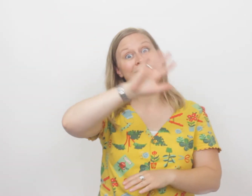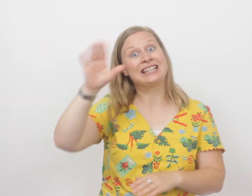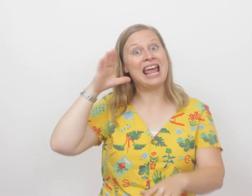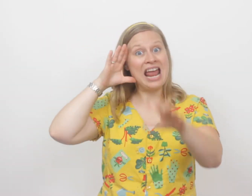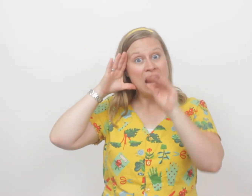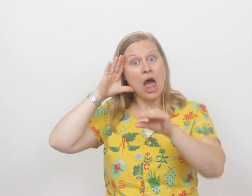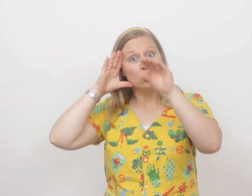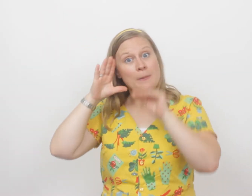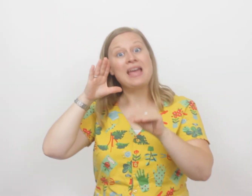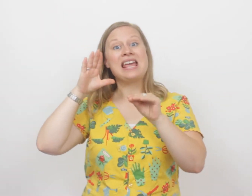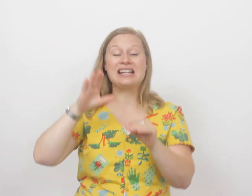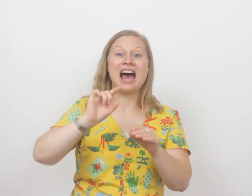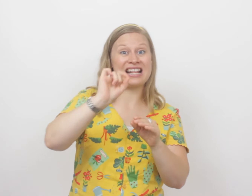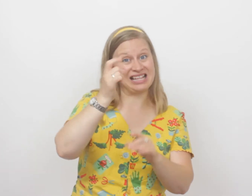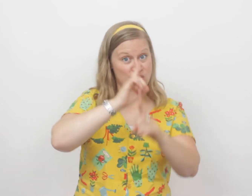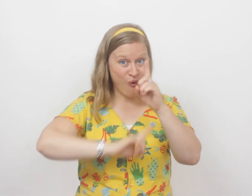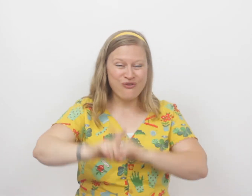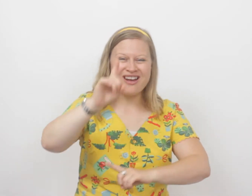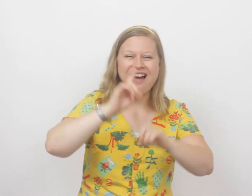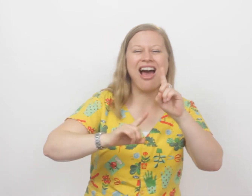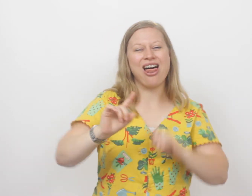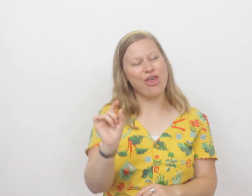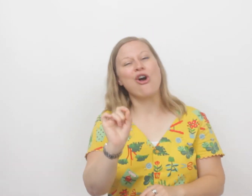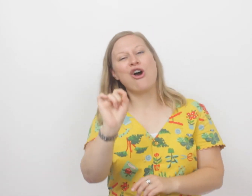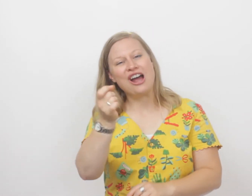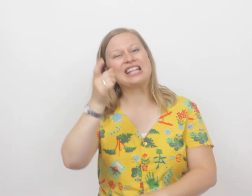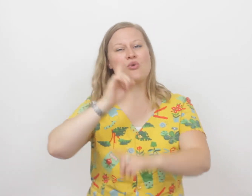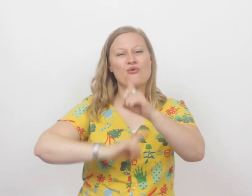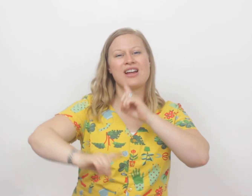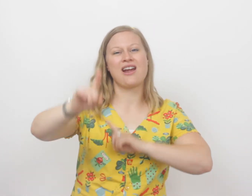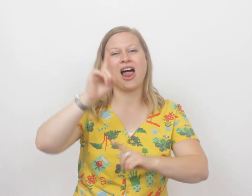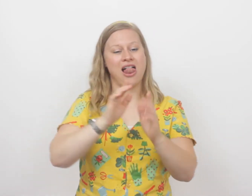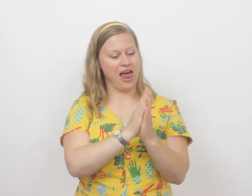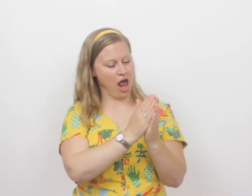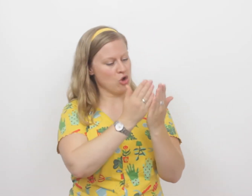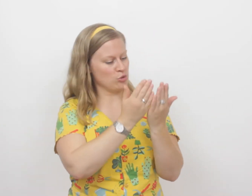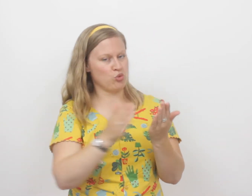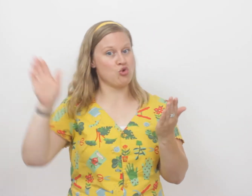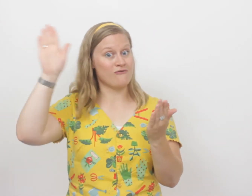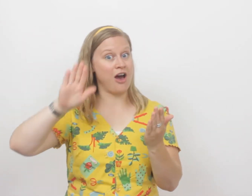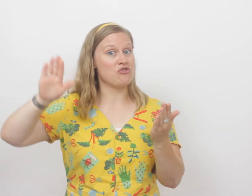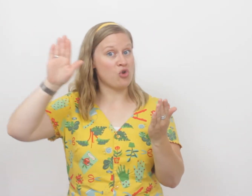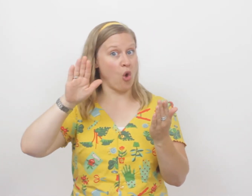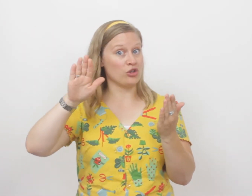Hey luister mee naar een nieuw verhaal, een nieuw verhaal uit het boek van God.